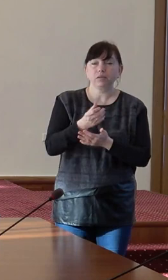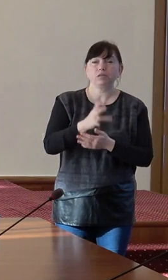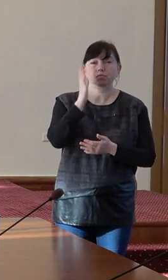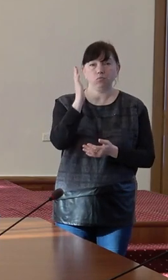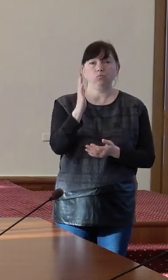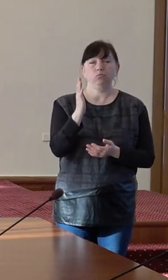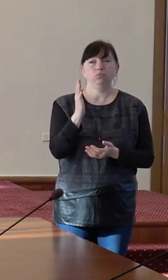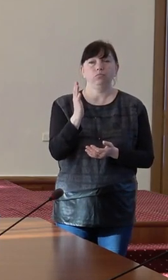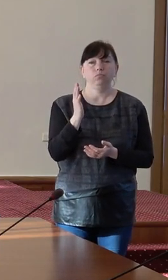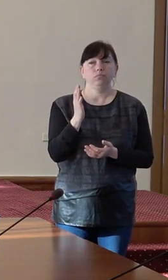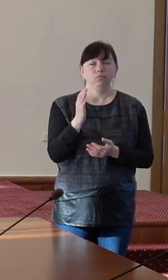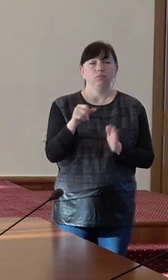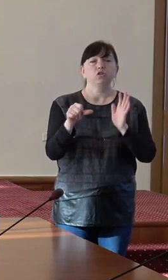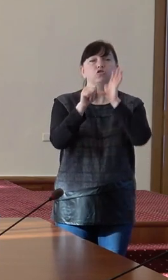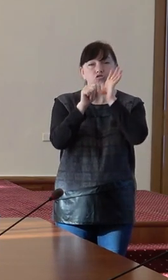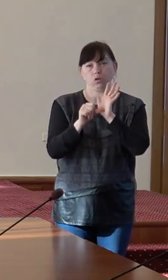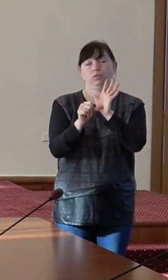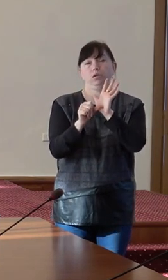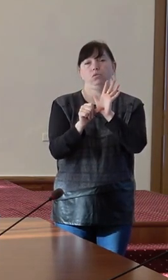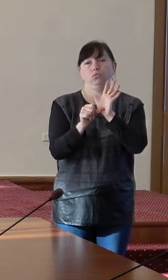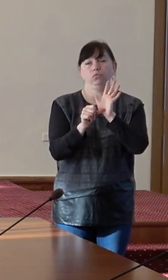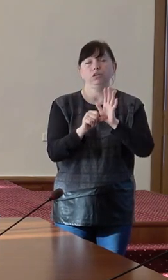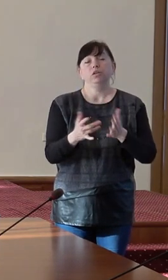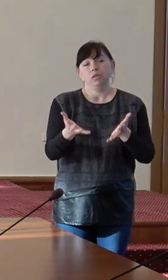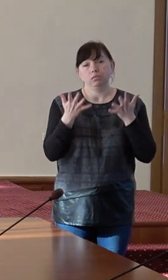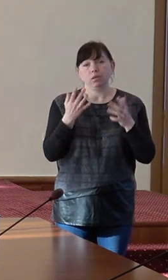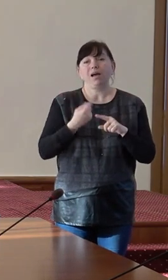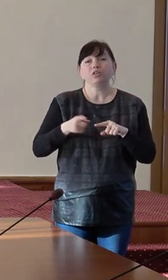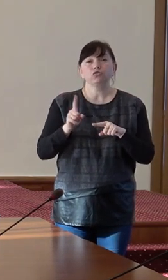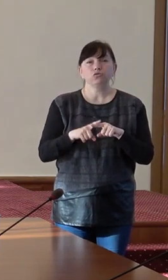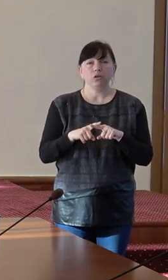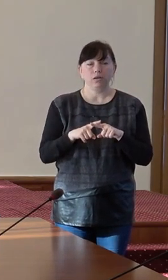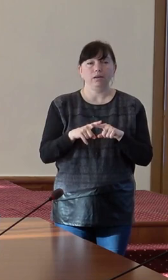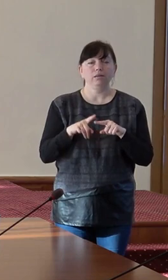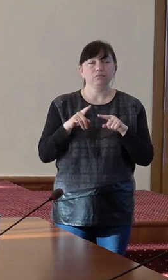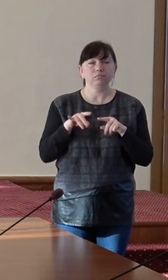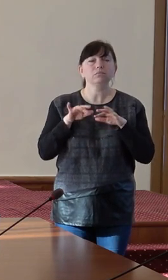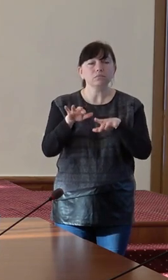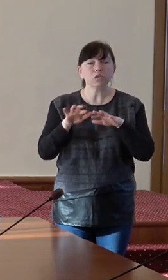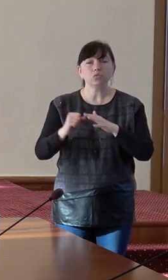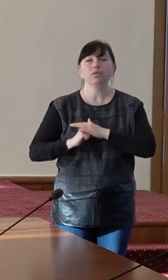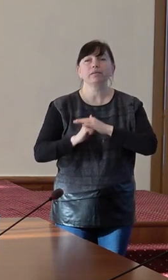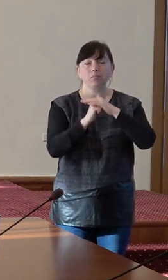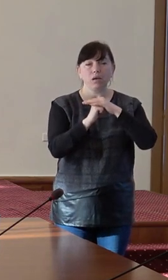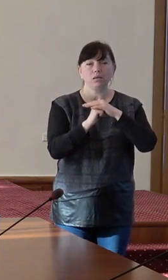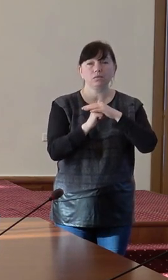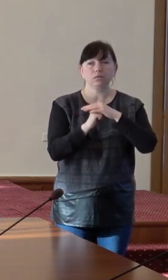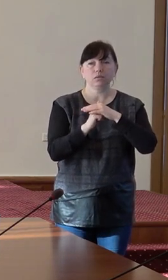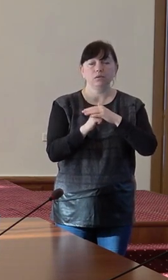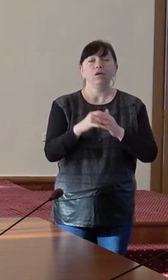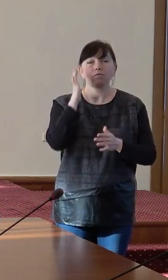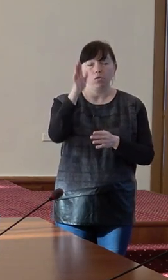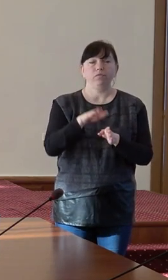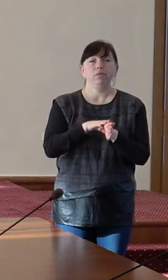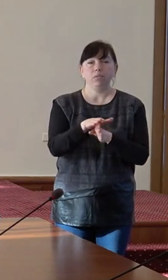va produce în șase luni de zile respectiv acele măsuri de bază pe care noi le-am anunțat astăzi vor fi